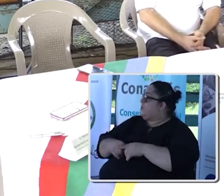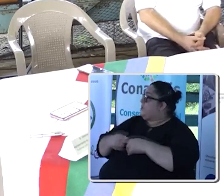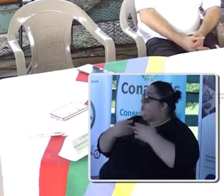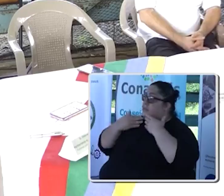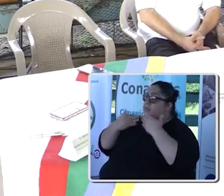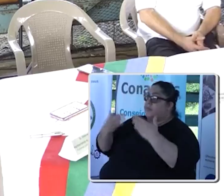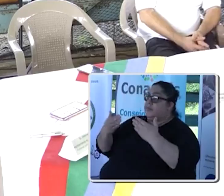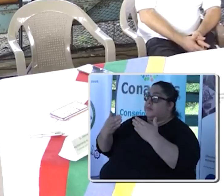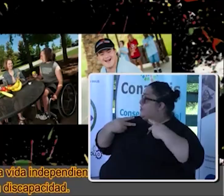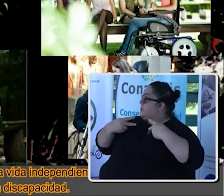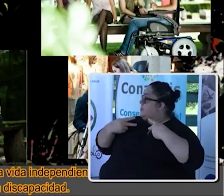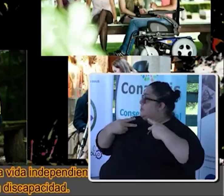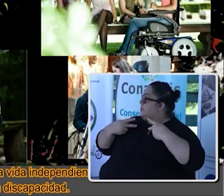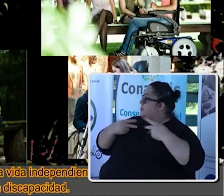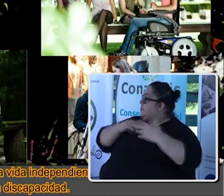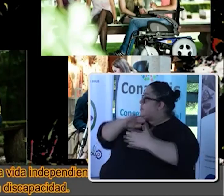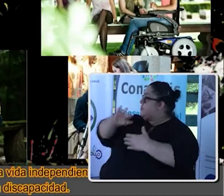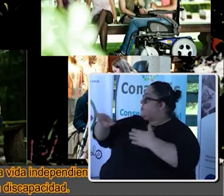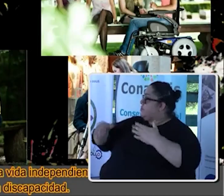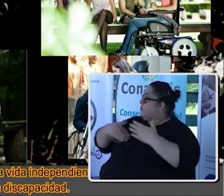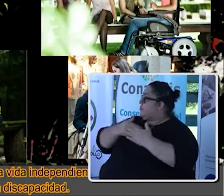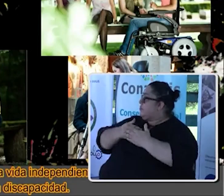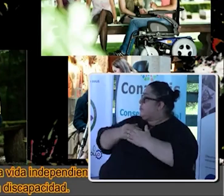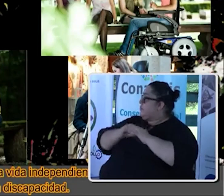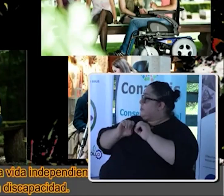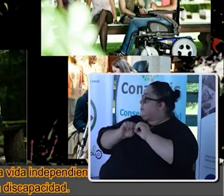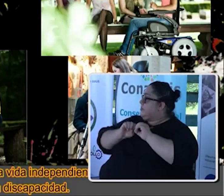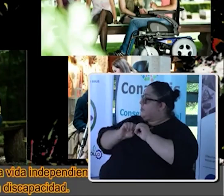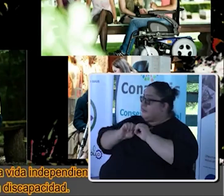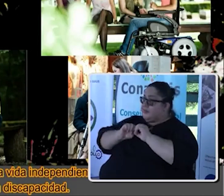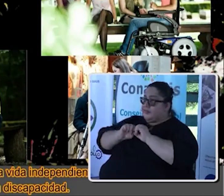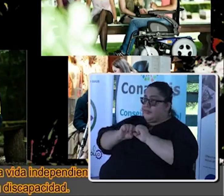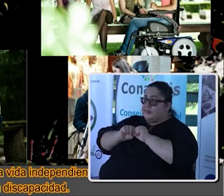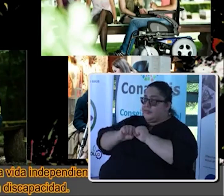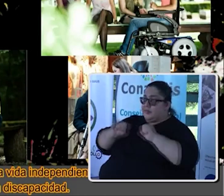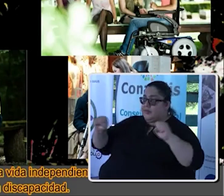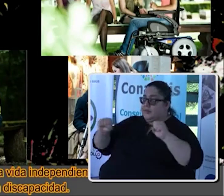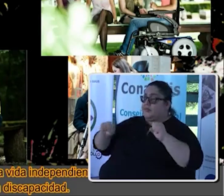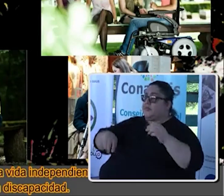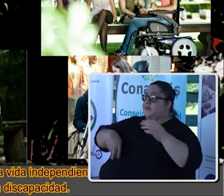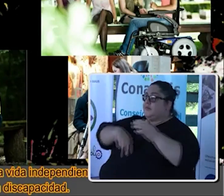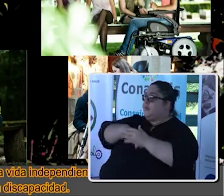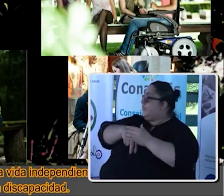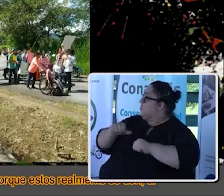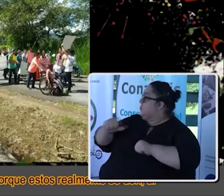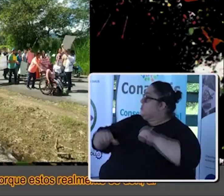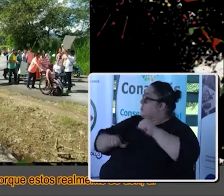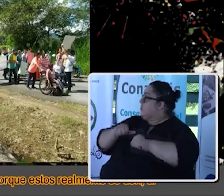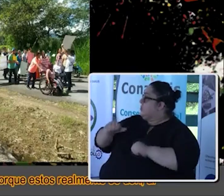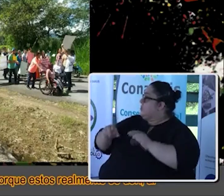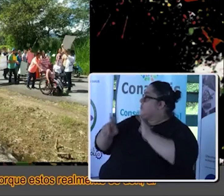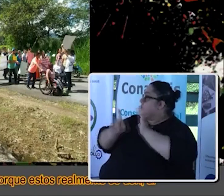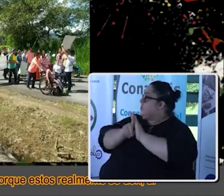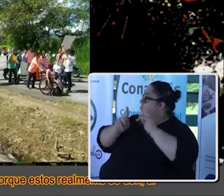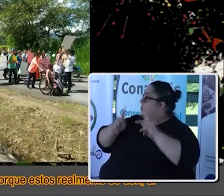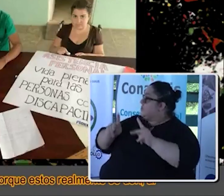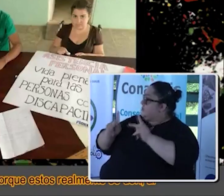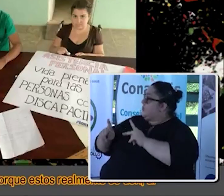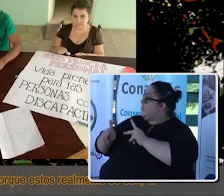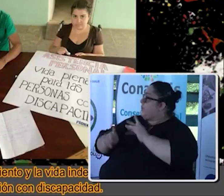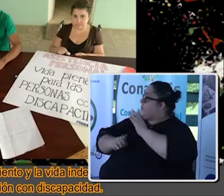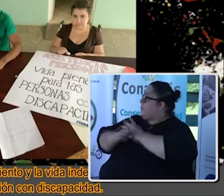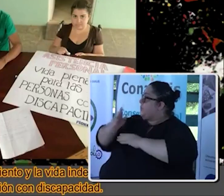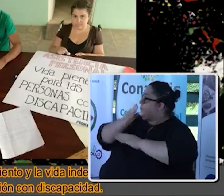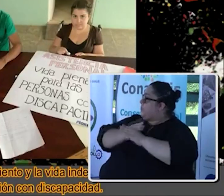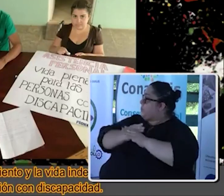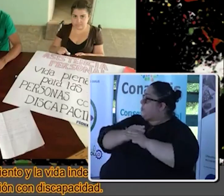Personas con Discapacidad La Municipalidad de Buenos Aires, el Instituto de Desarrollo Rural La Fuerza Pública y el Ministerio de Educación